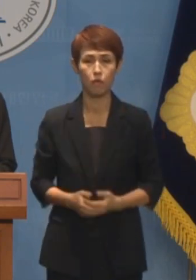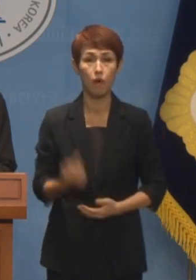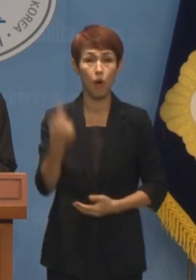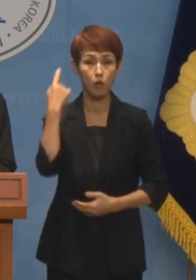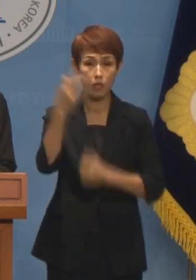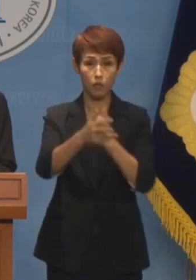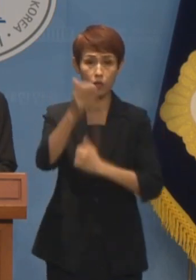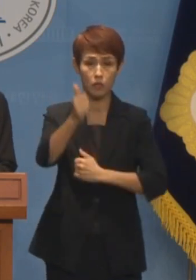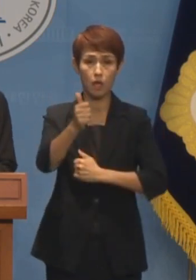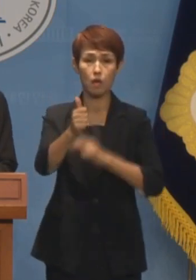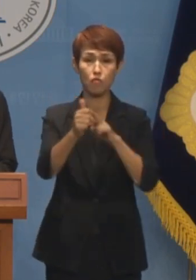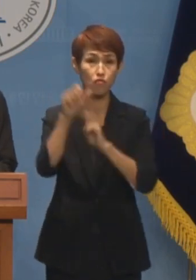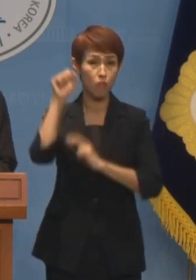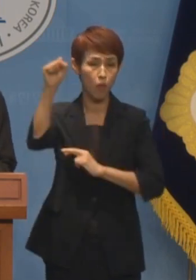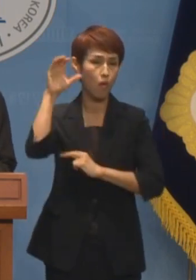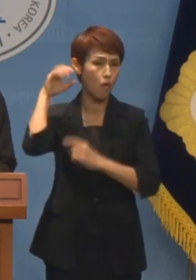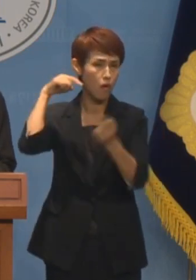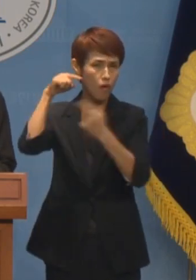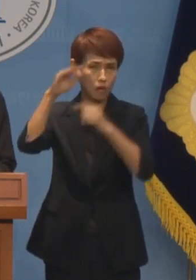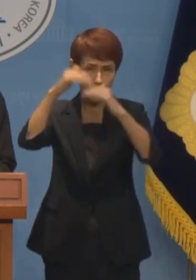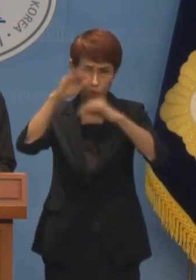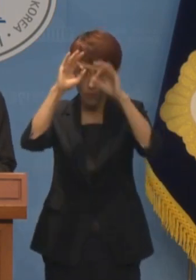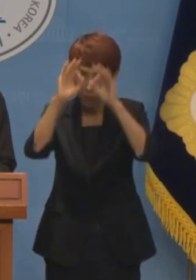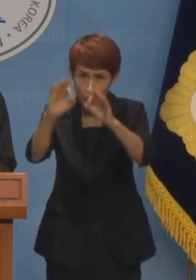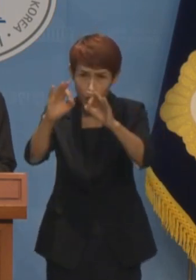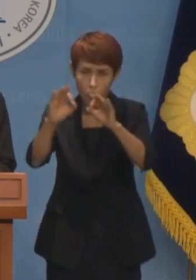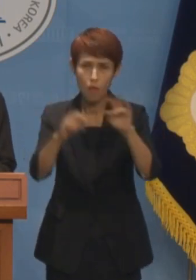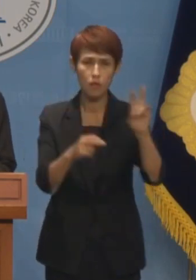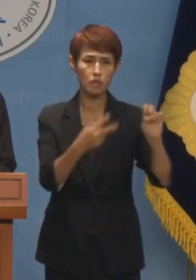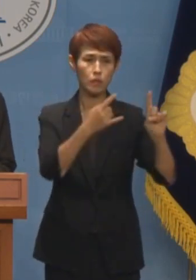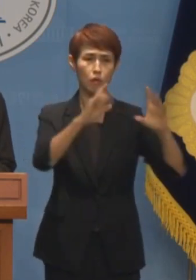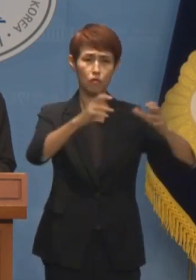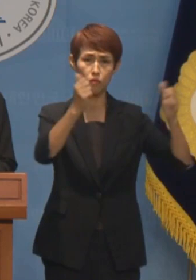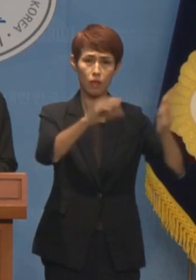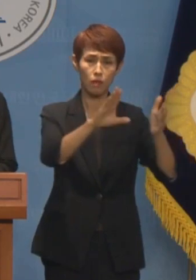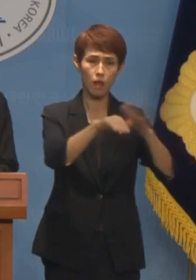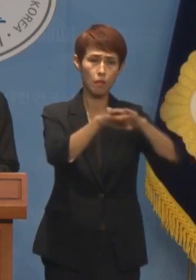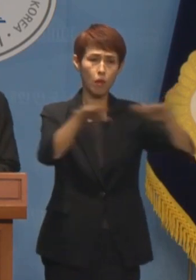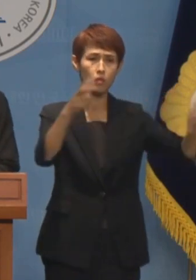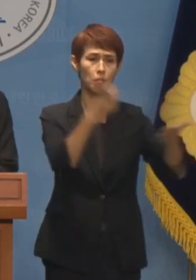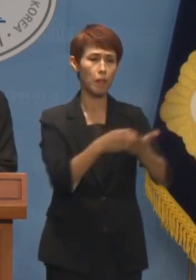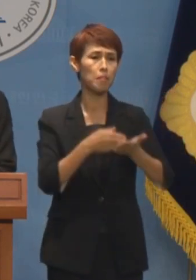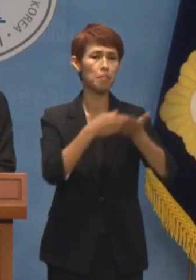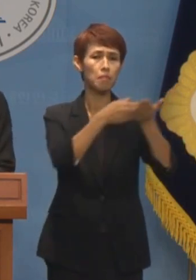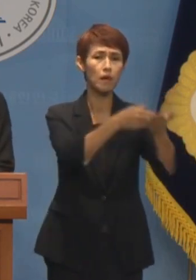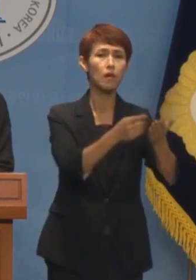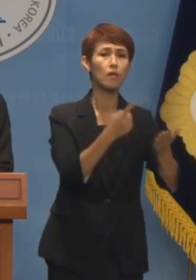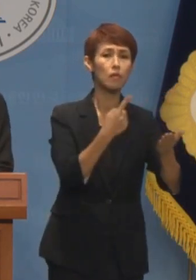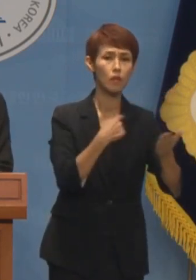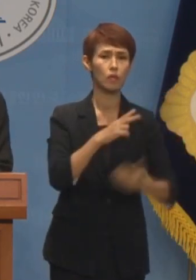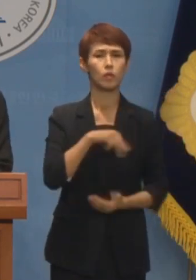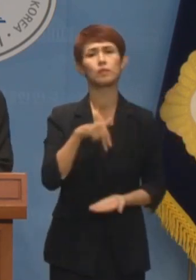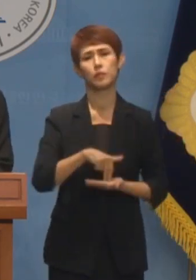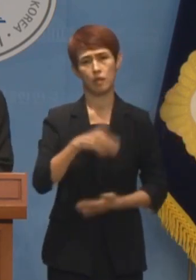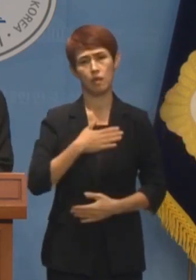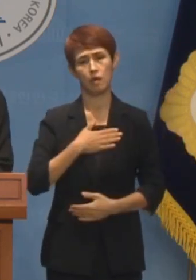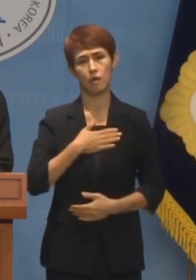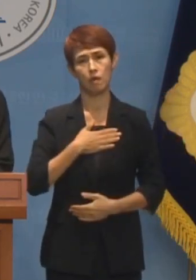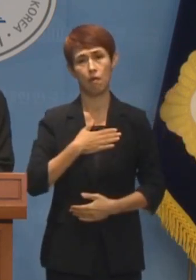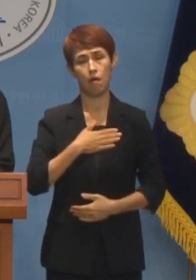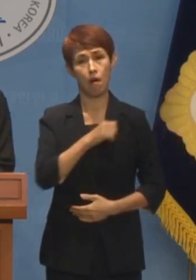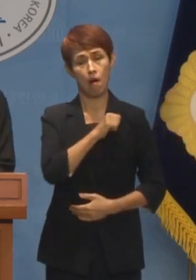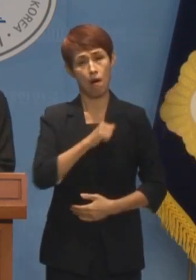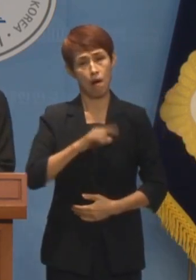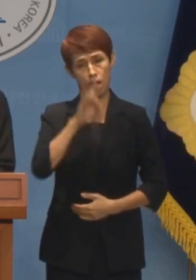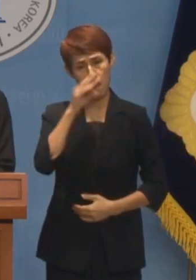인사청문회를 보면서 21대 국회에서 평등법을 대표 발의했던 국회의원으로서 도저히